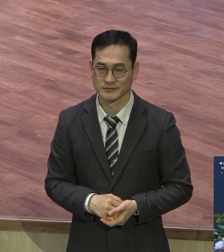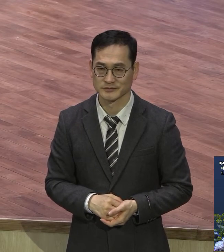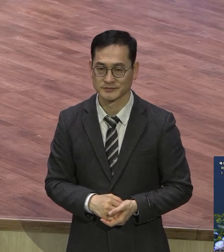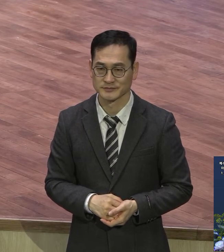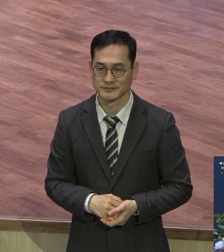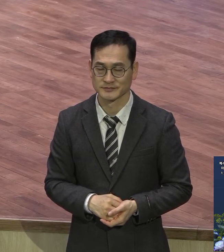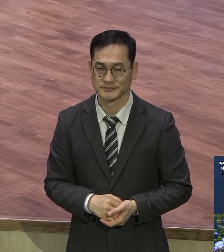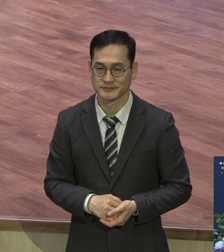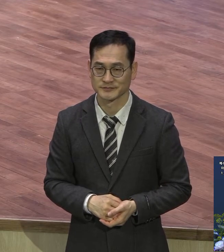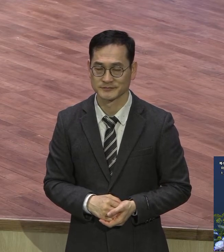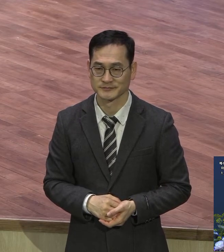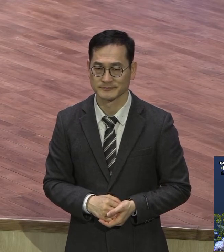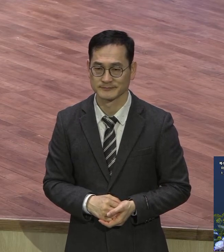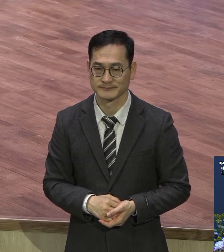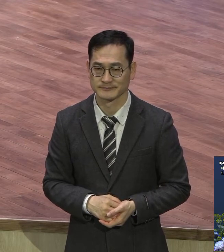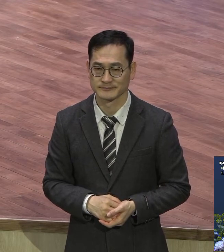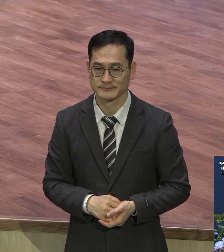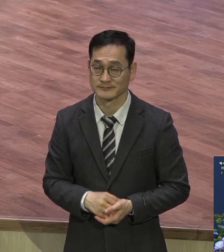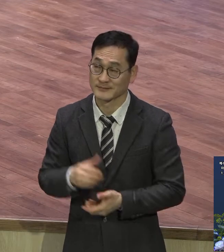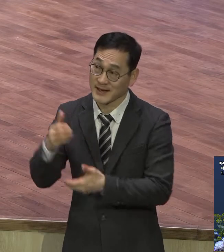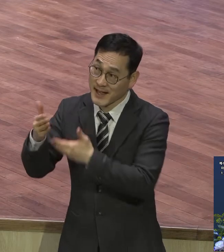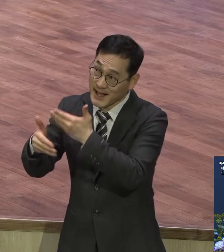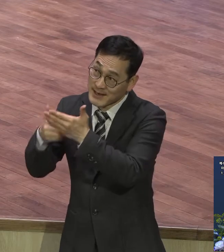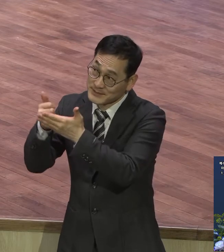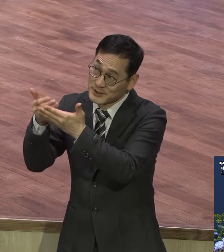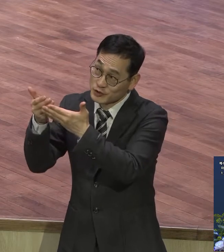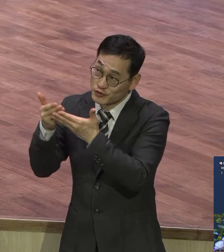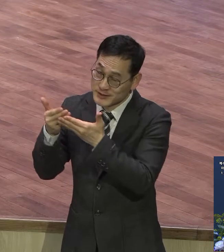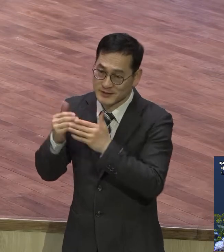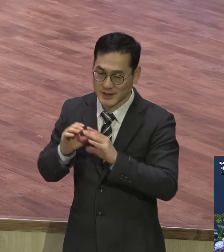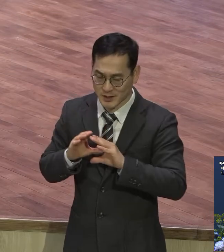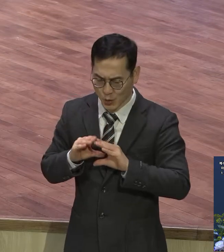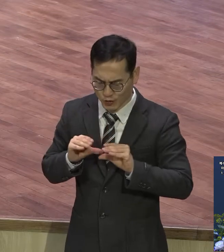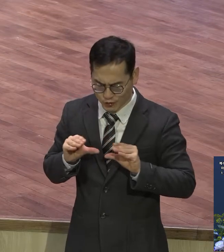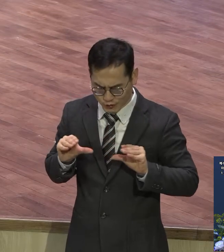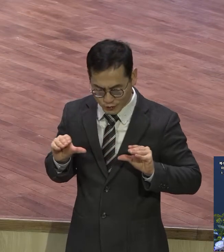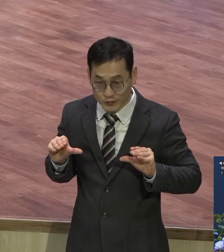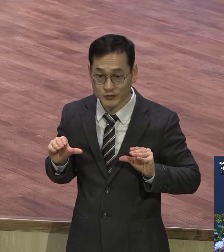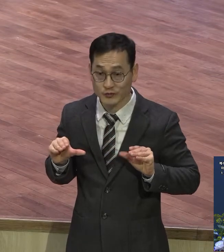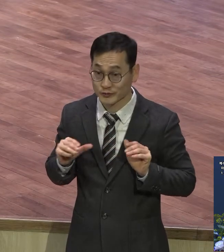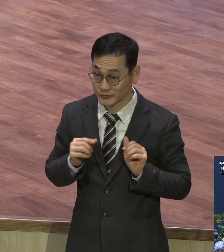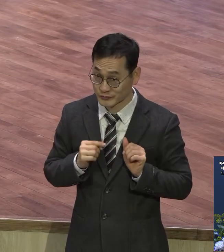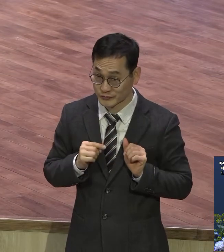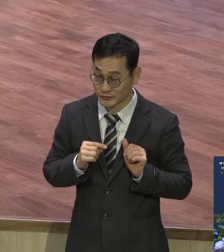자세가 아니에요 하나님이 주신 온유한 자 이게 전도에요